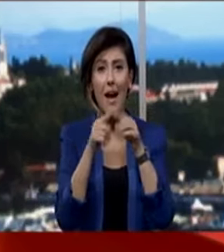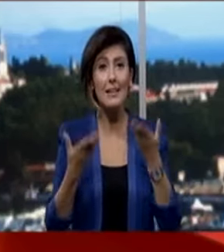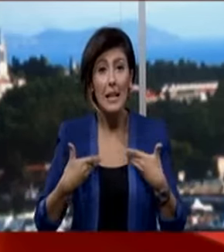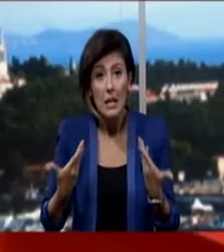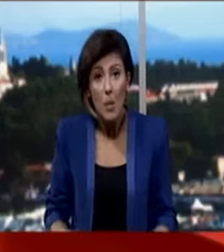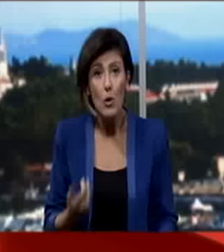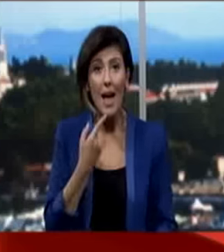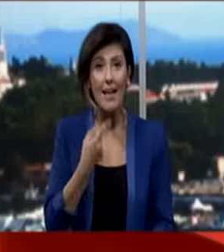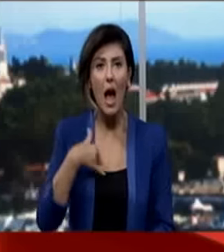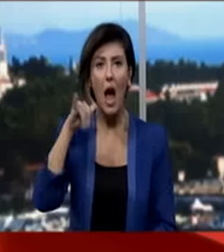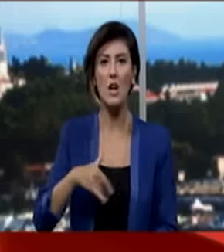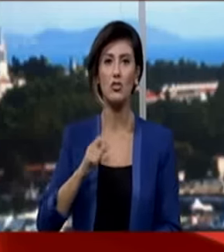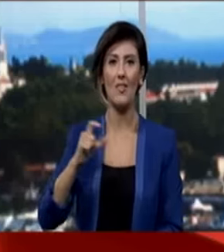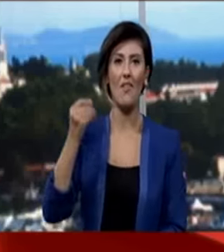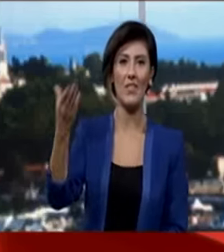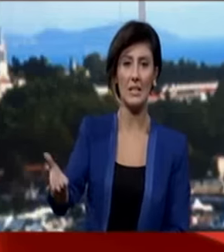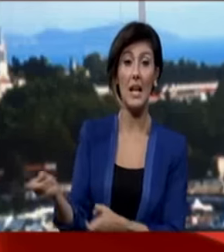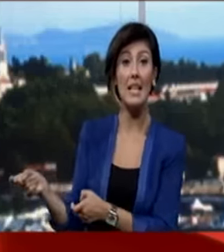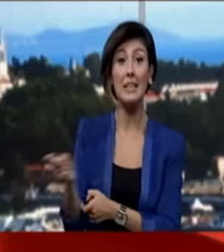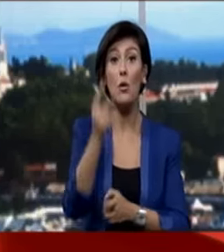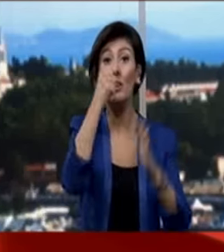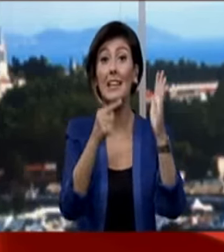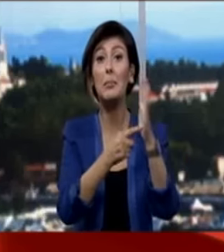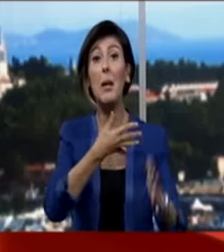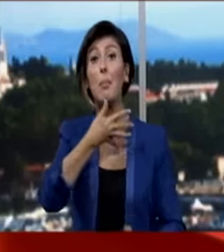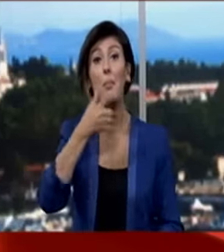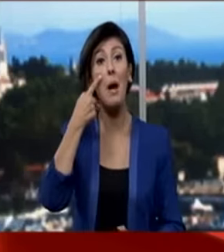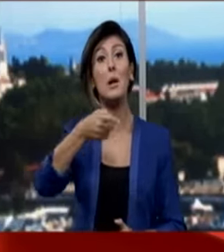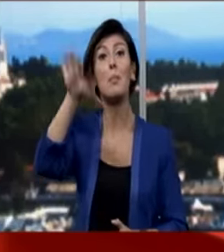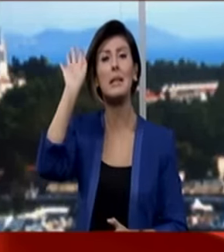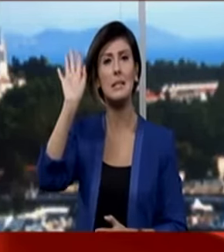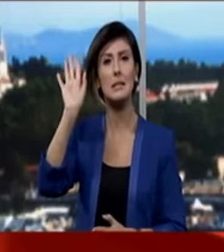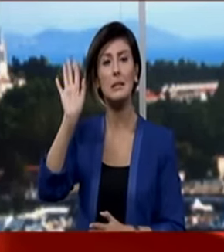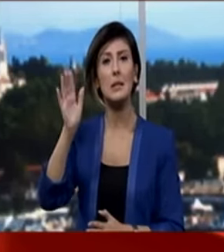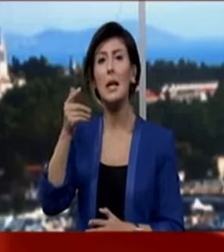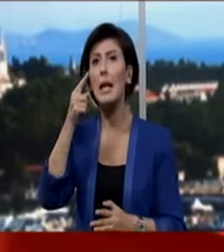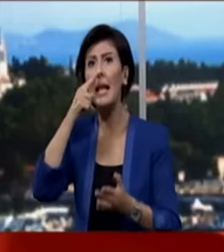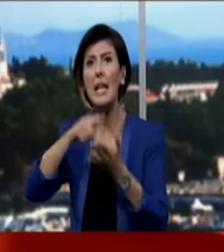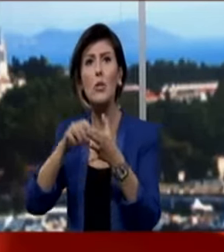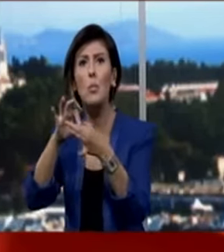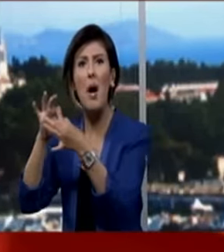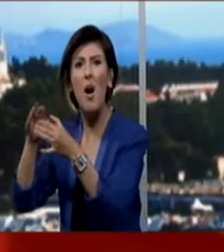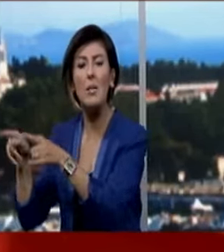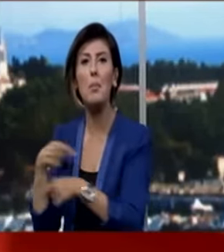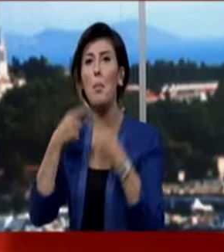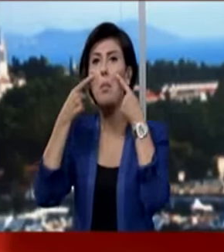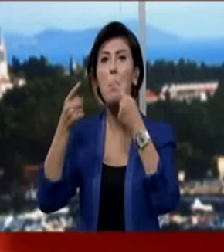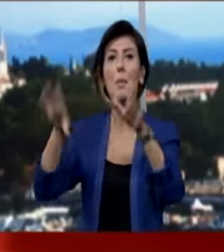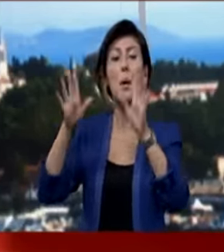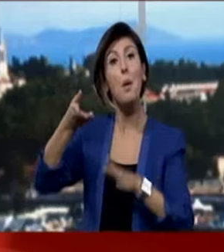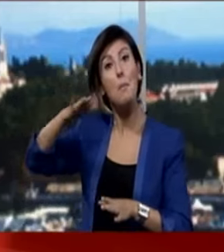hak ettiği cevabı alır. Terörün kimliğine bakmayız. Dayandığı ideolojiye bakmayız. Başkaları gibi şu